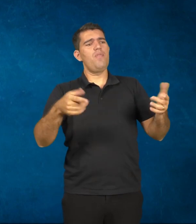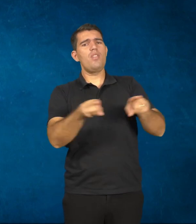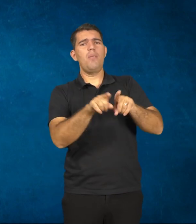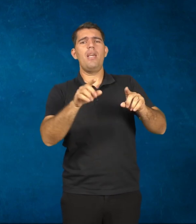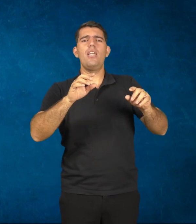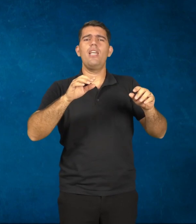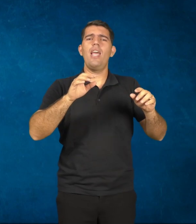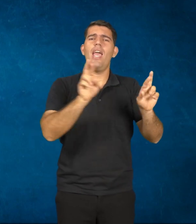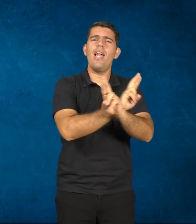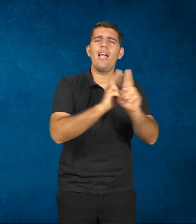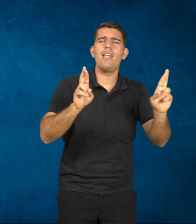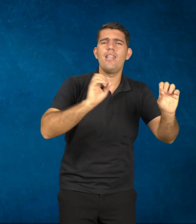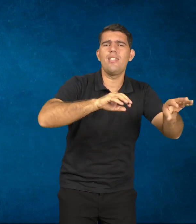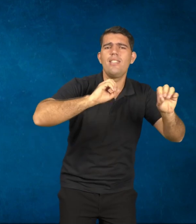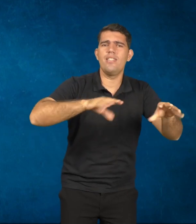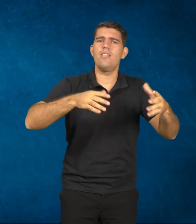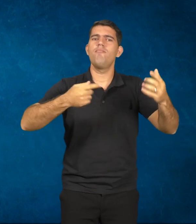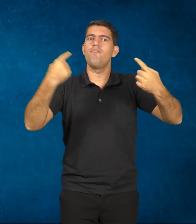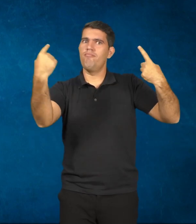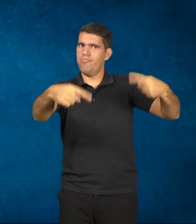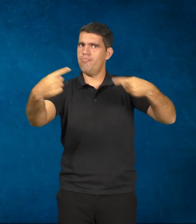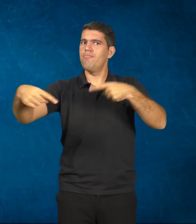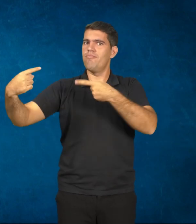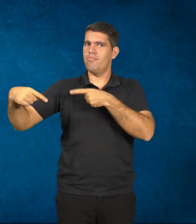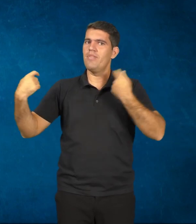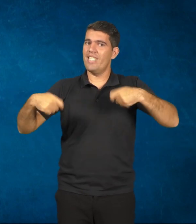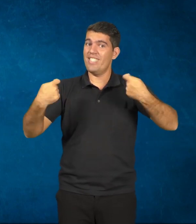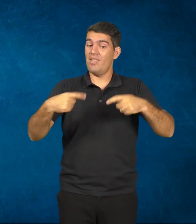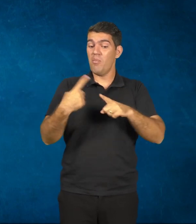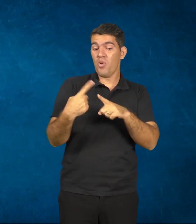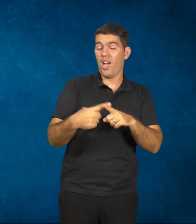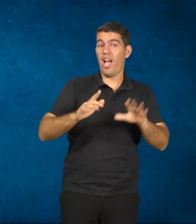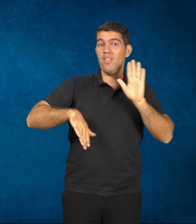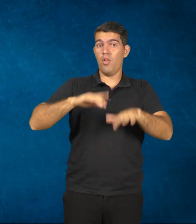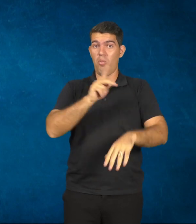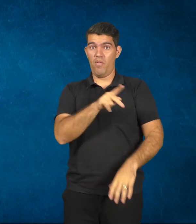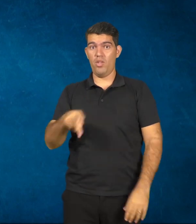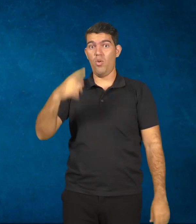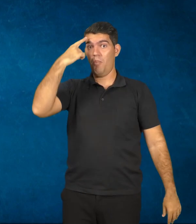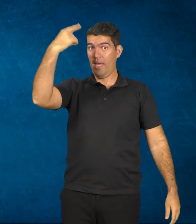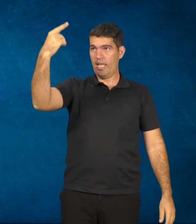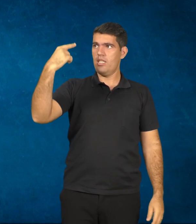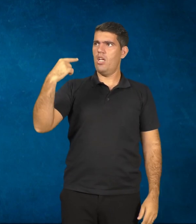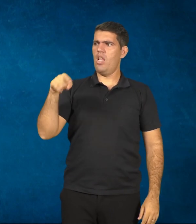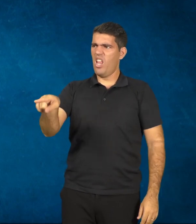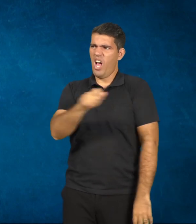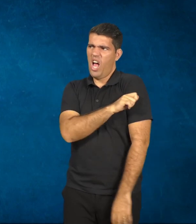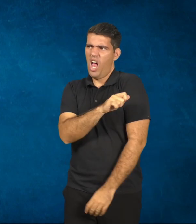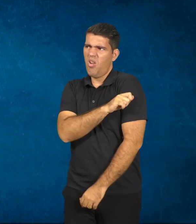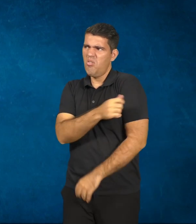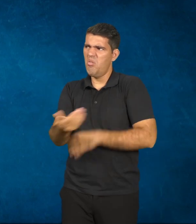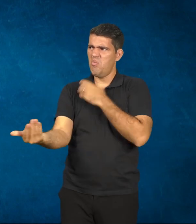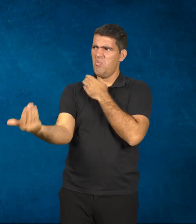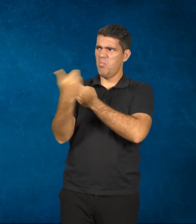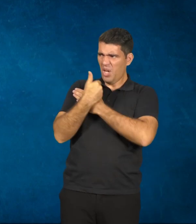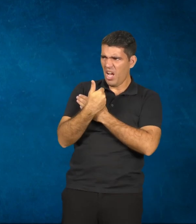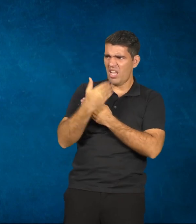de ensino, porque é difícil, muitas vezes, o professor entender e aceitar que, às vezes, o aluno sabe mais do que ele diante de alguma